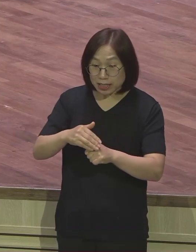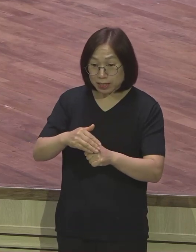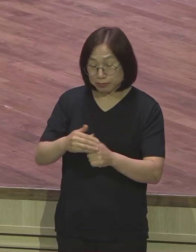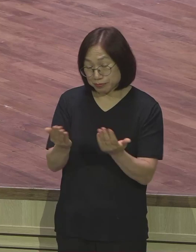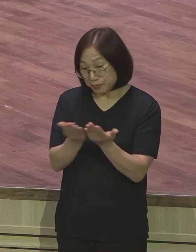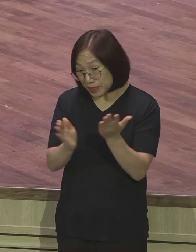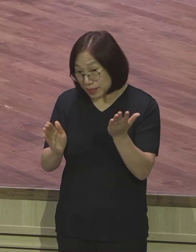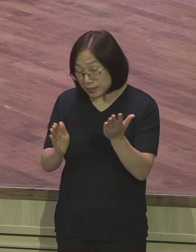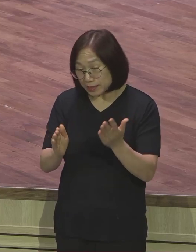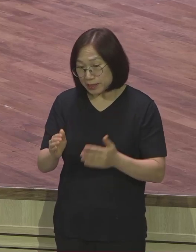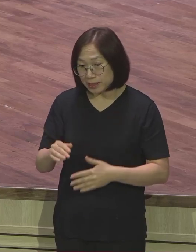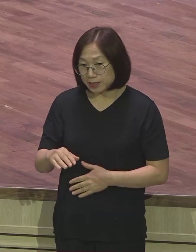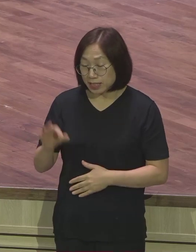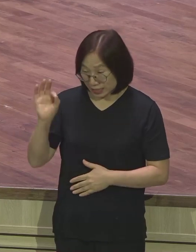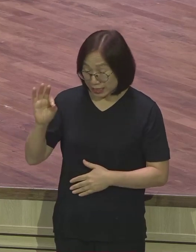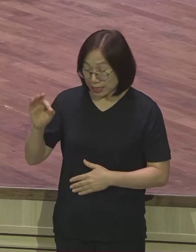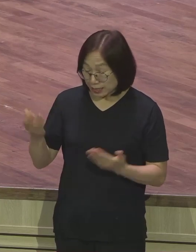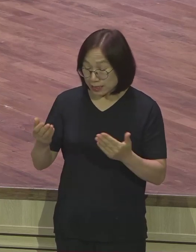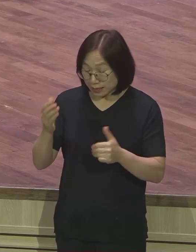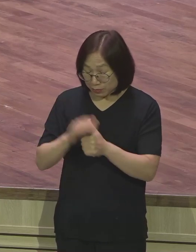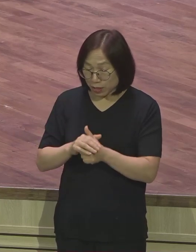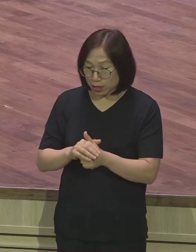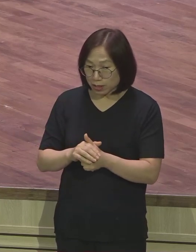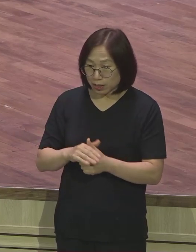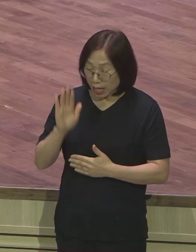조만간 좋은 곳에 가서 나는 큰일을 할 거라고